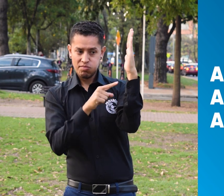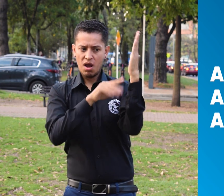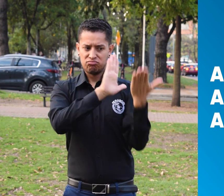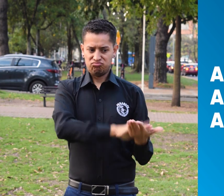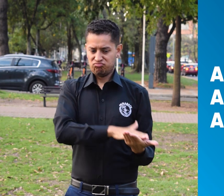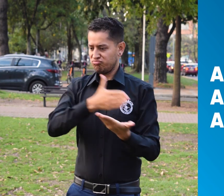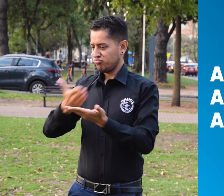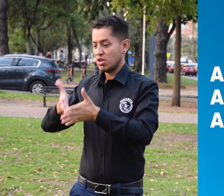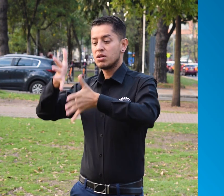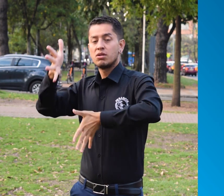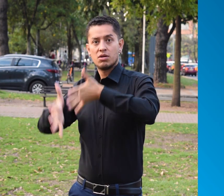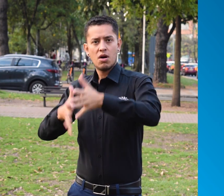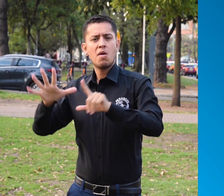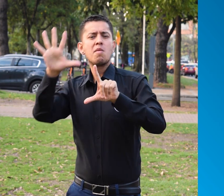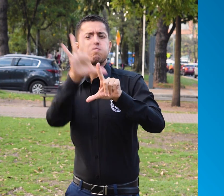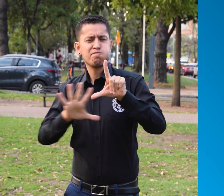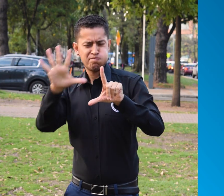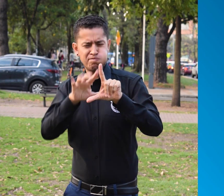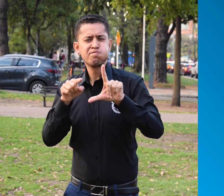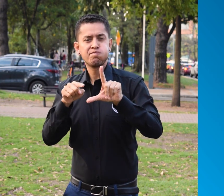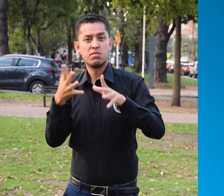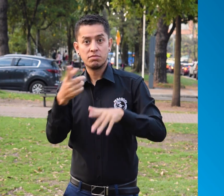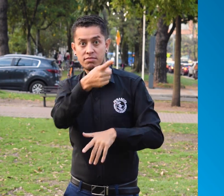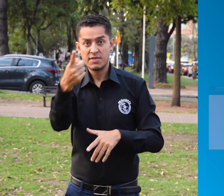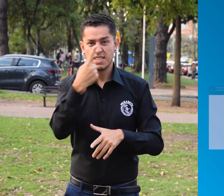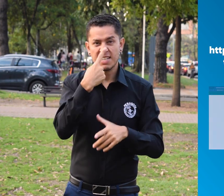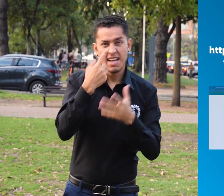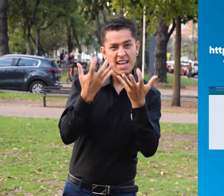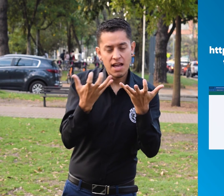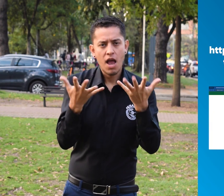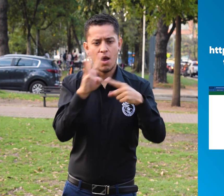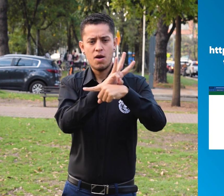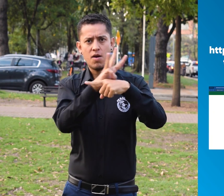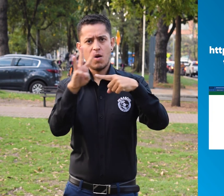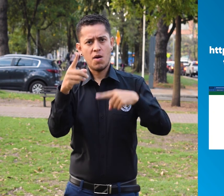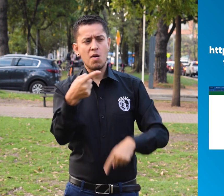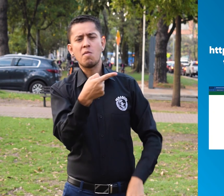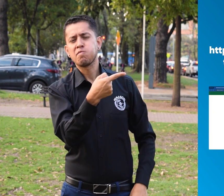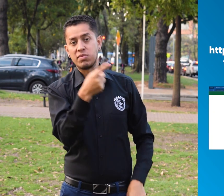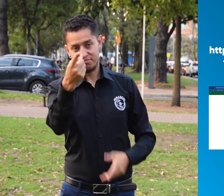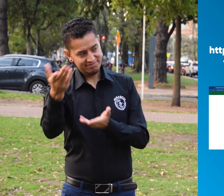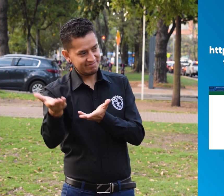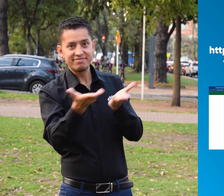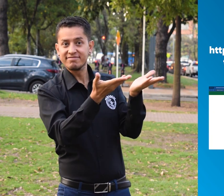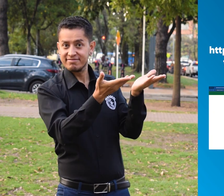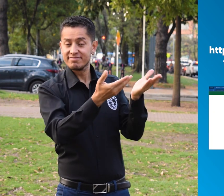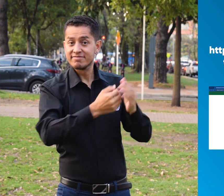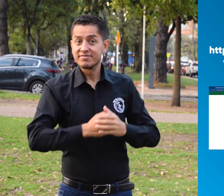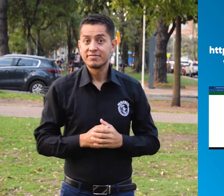Y ya contamos con la traducción a lengua de señas de algunos de esos artículos. Si están interesados en verlos, pueden ingresar a la página